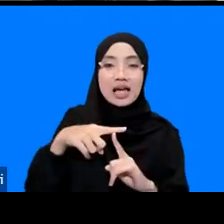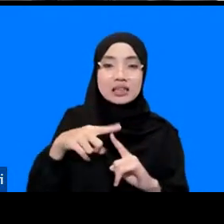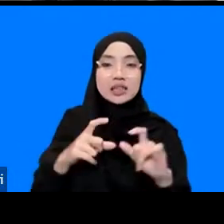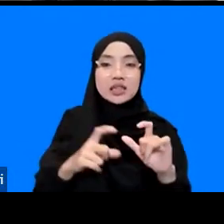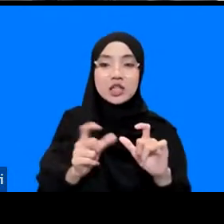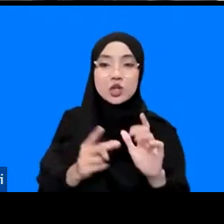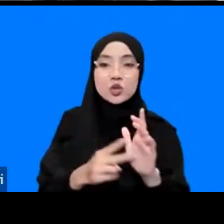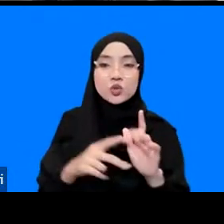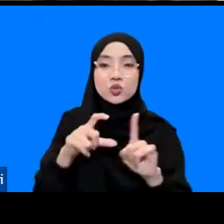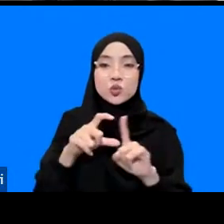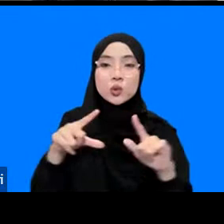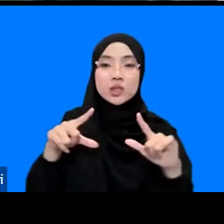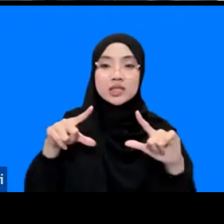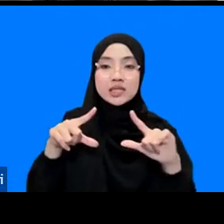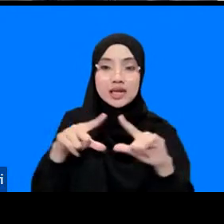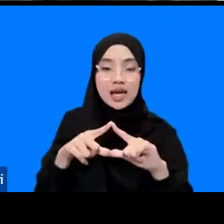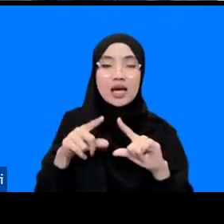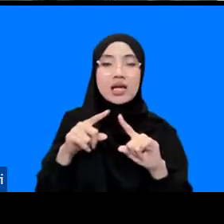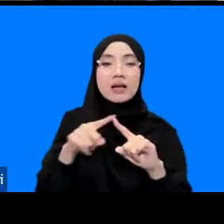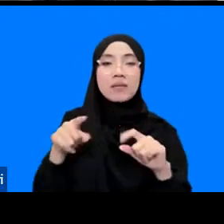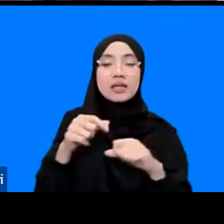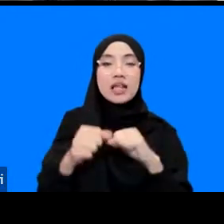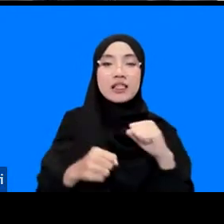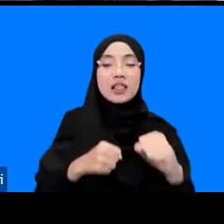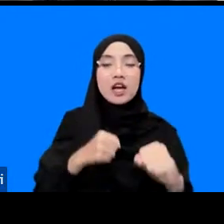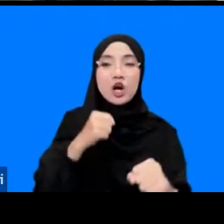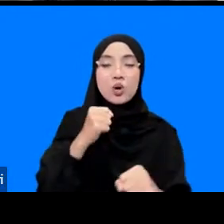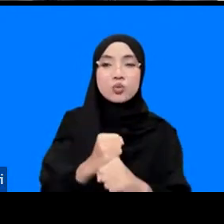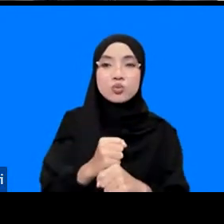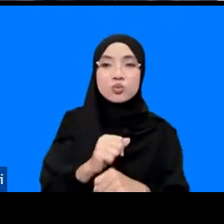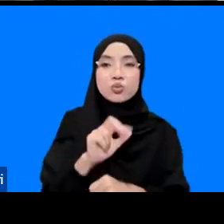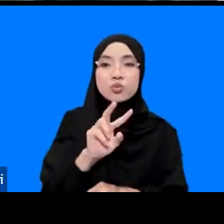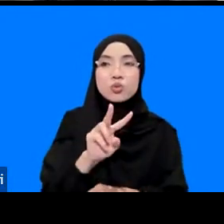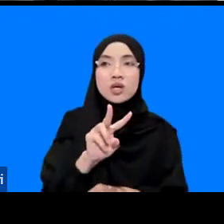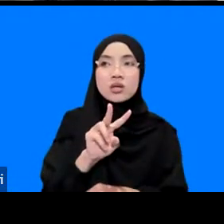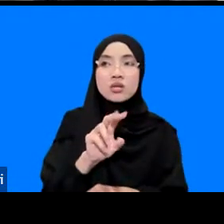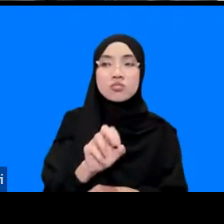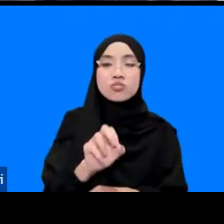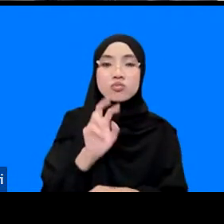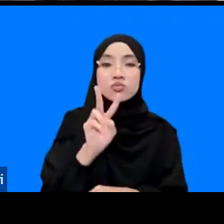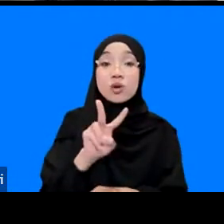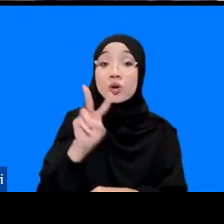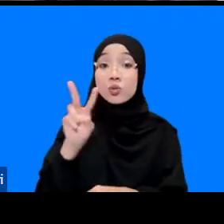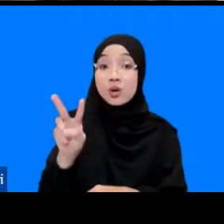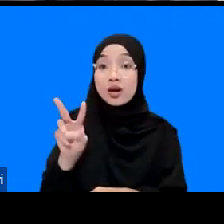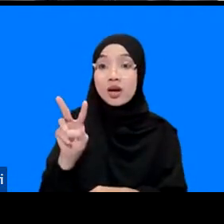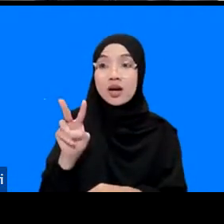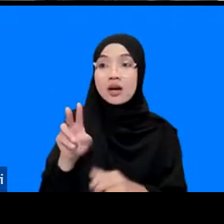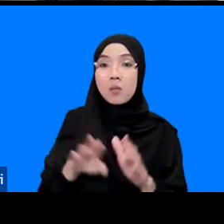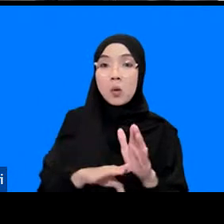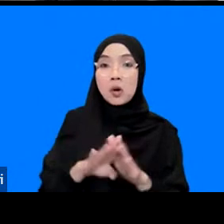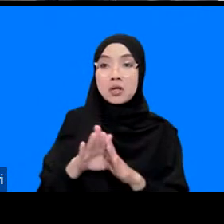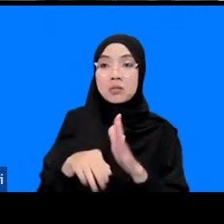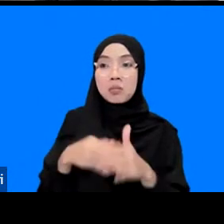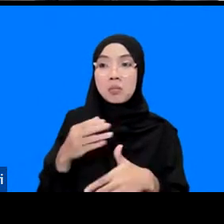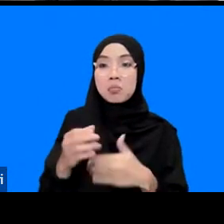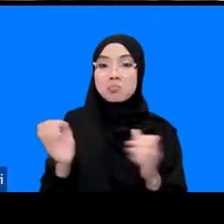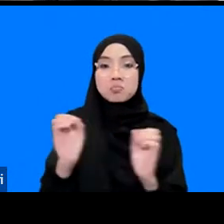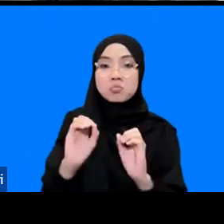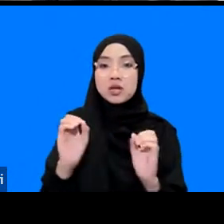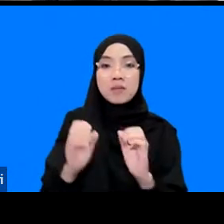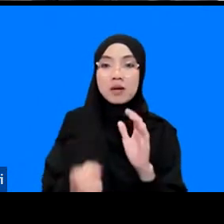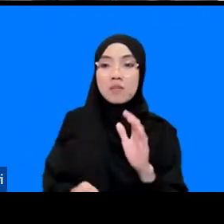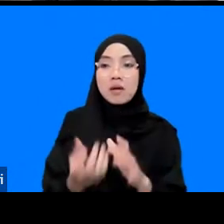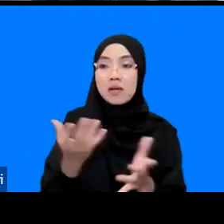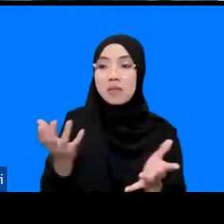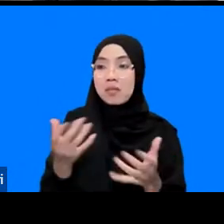tetapi ketika di tahun 2022 itu tidak ada progres lagi perkembangannya seperti apa